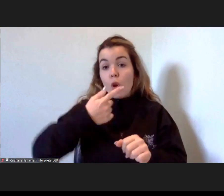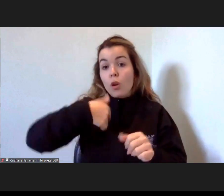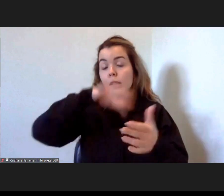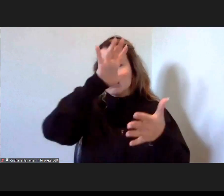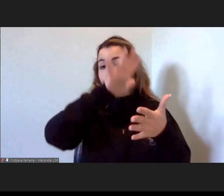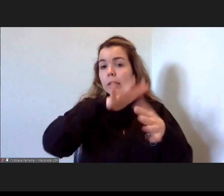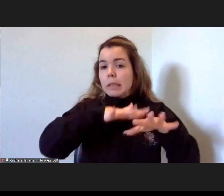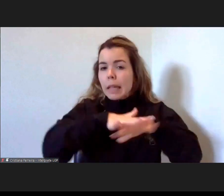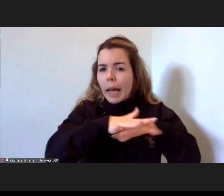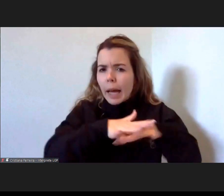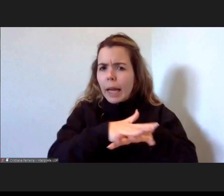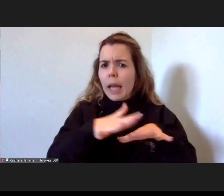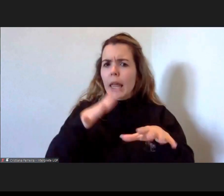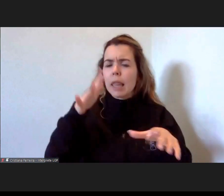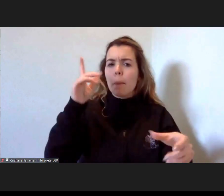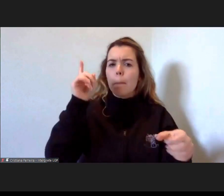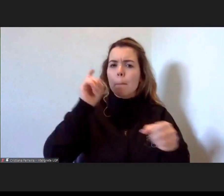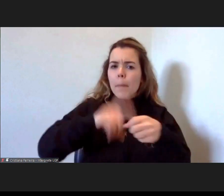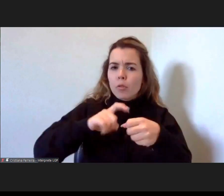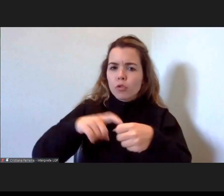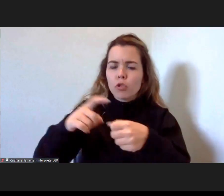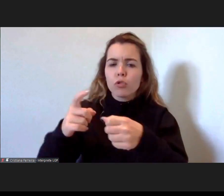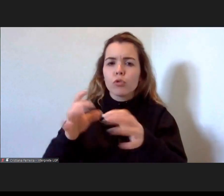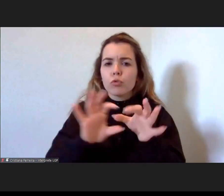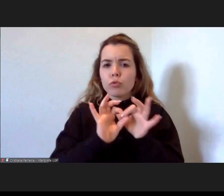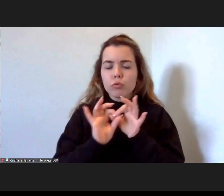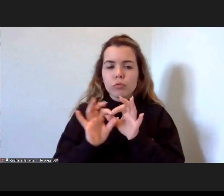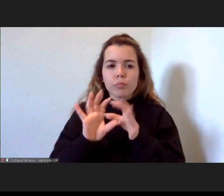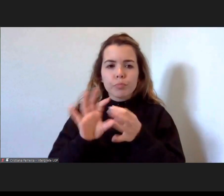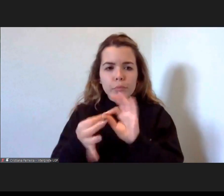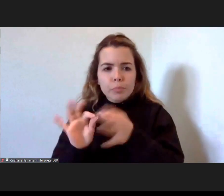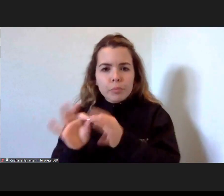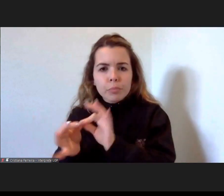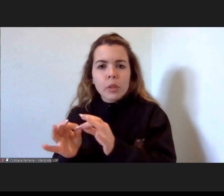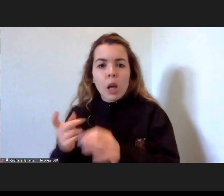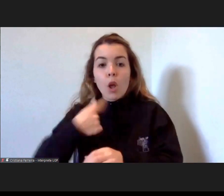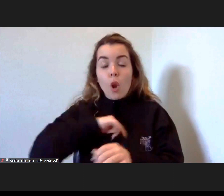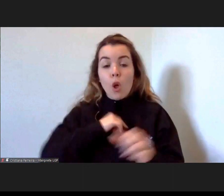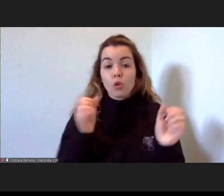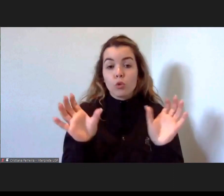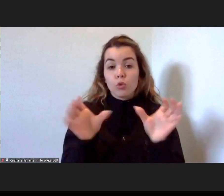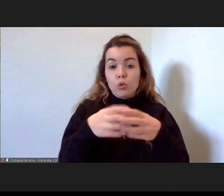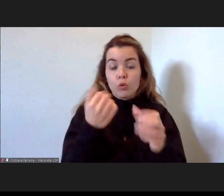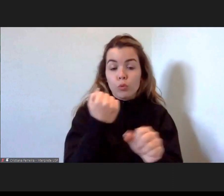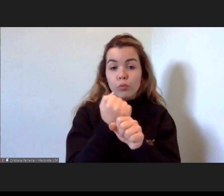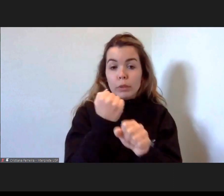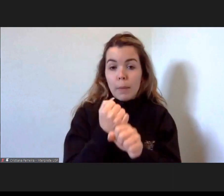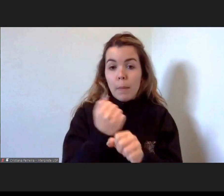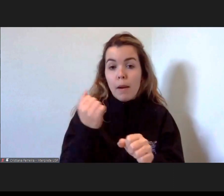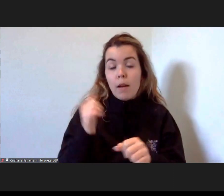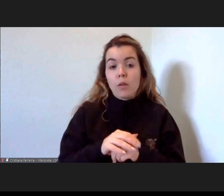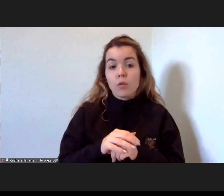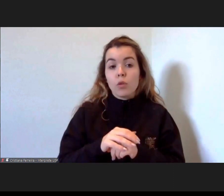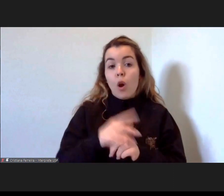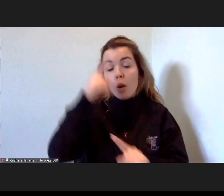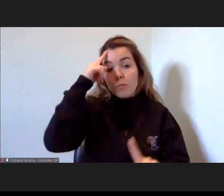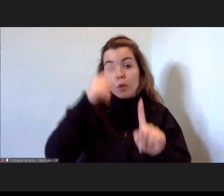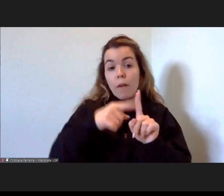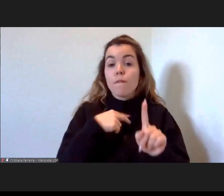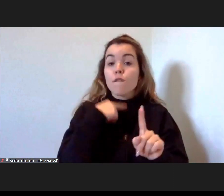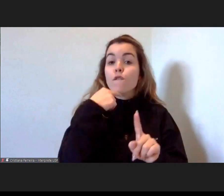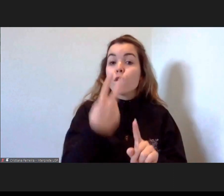parcerias participamos em vários grupos de trabalho com o objetivo de dar voz às necessidades das pessoas